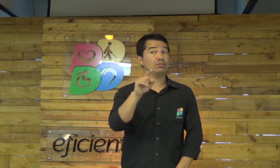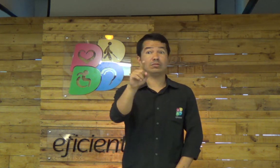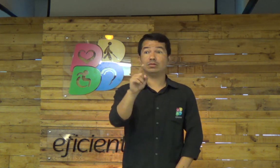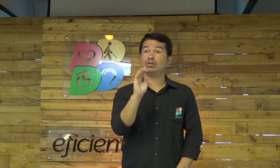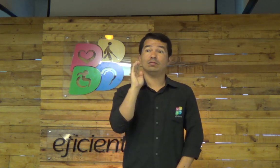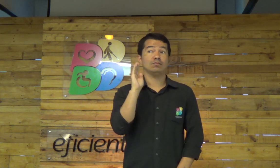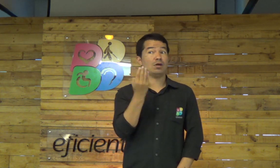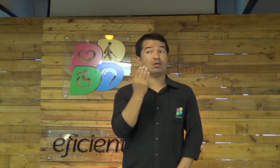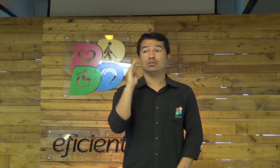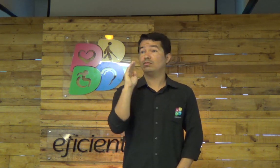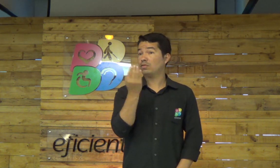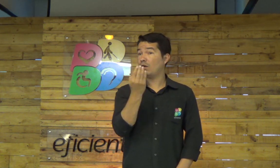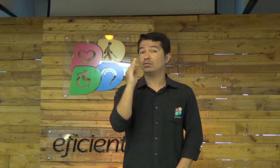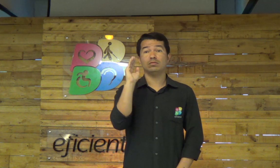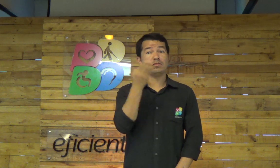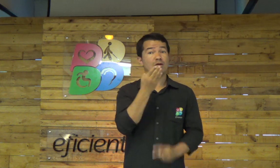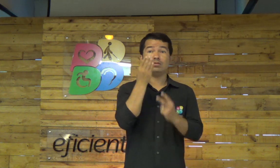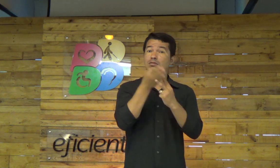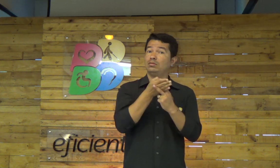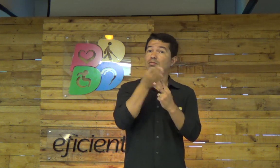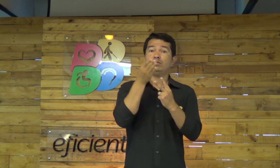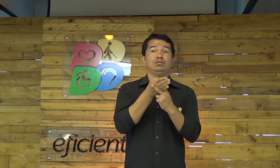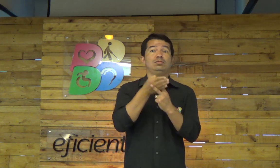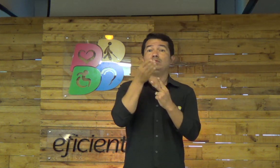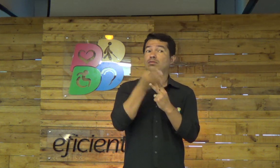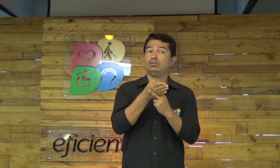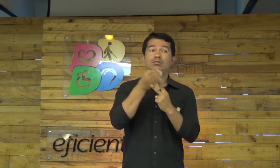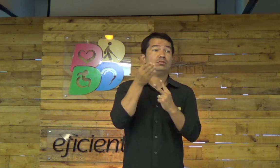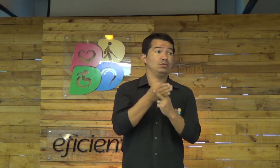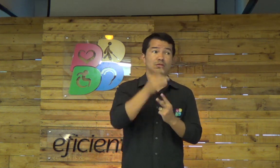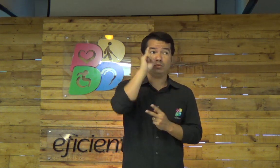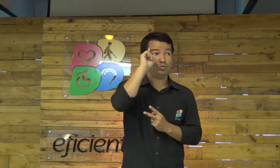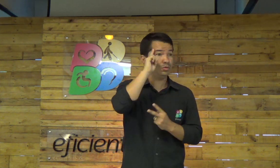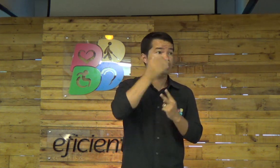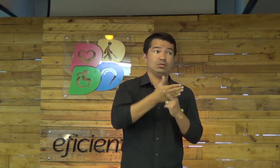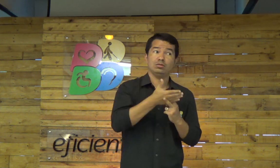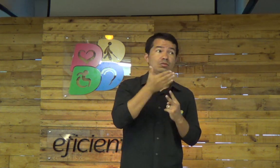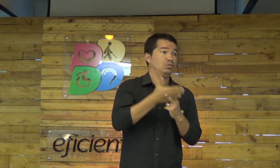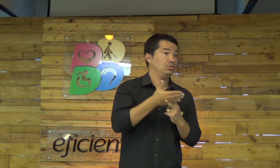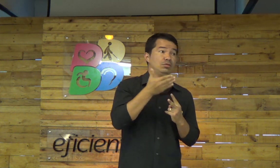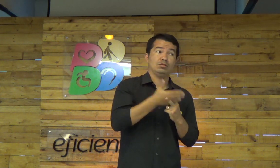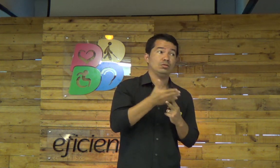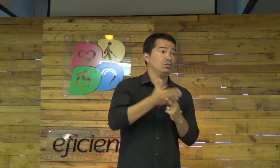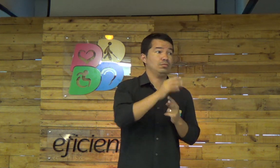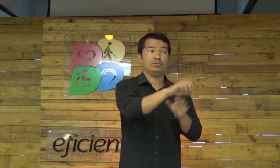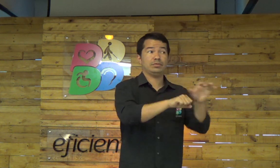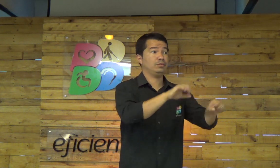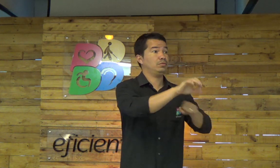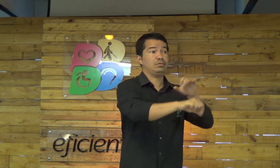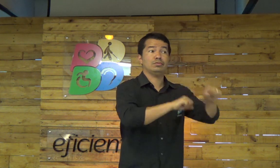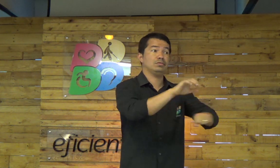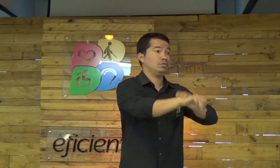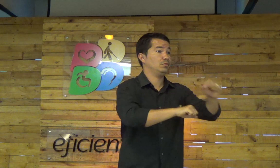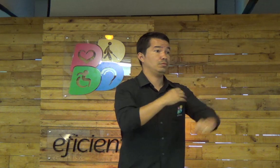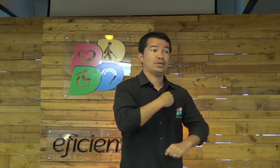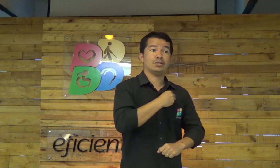se não haveria o julgamento de Deus. Mas, se você for falso, se for, se a falsidade estiver